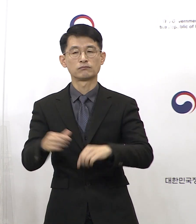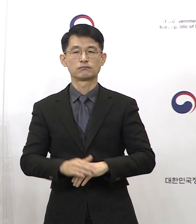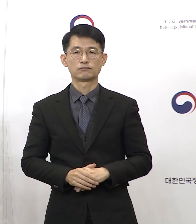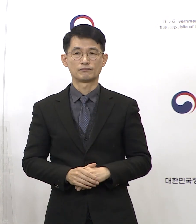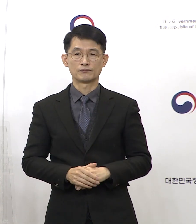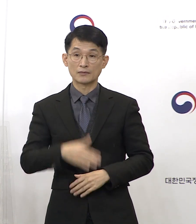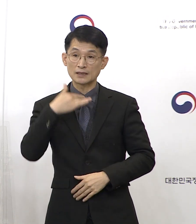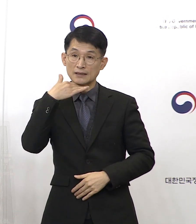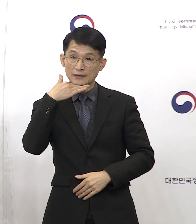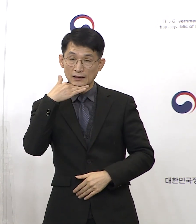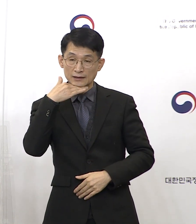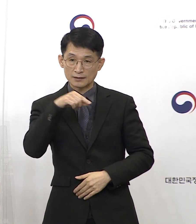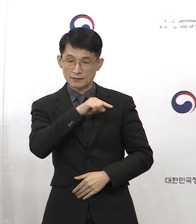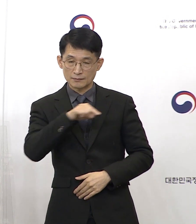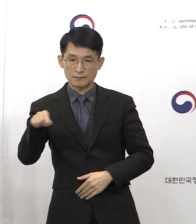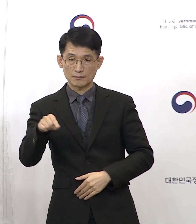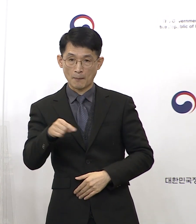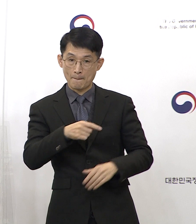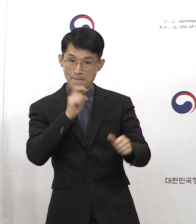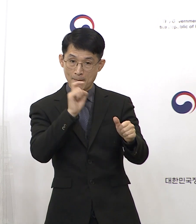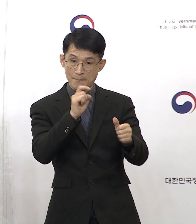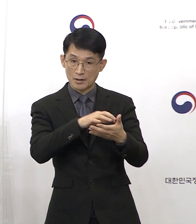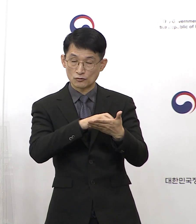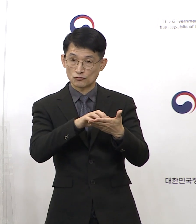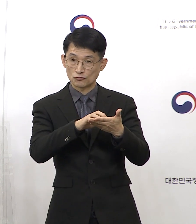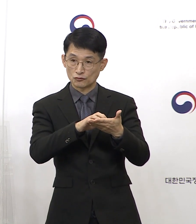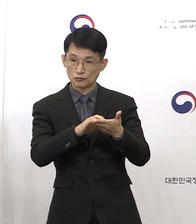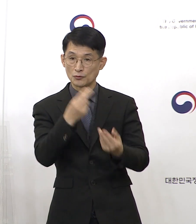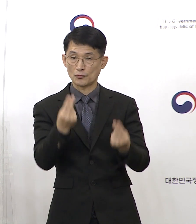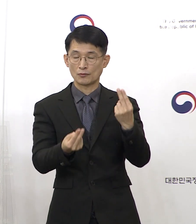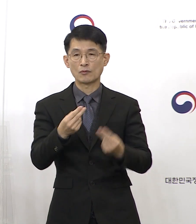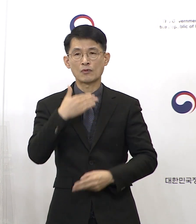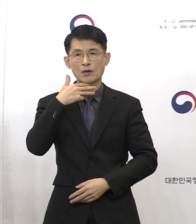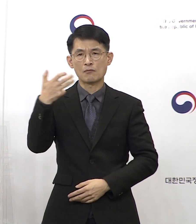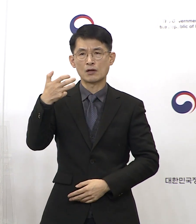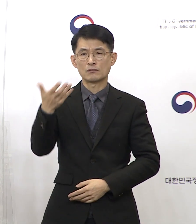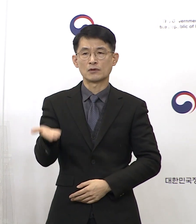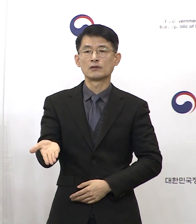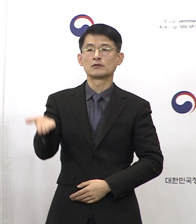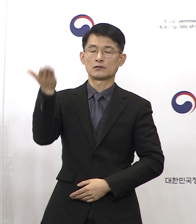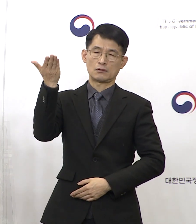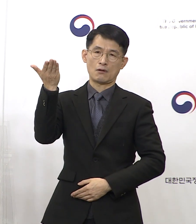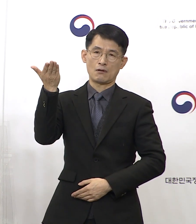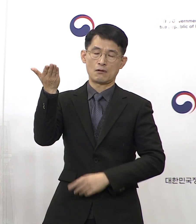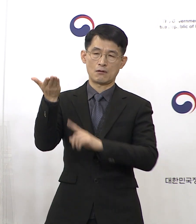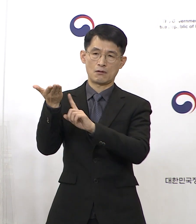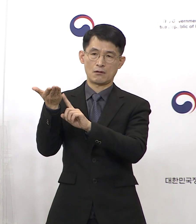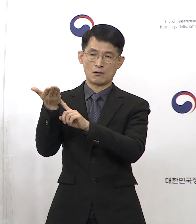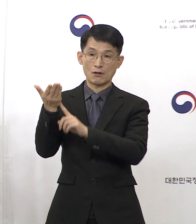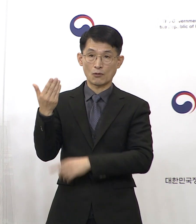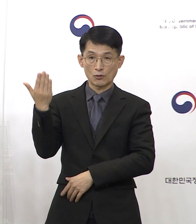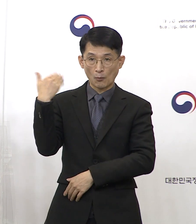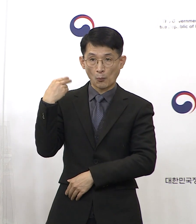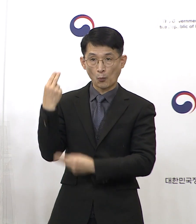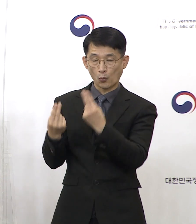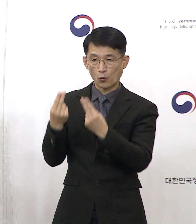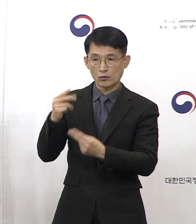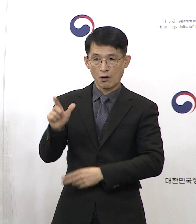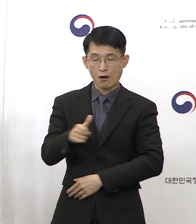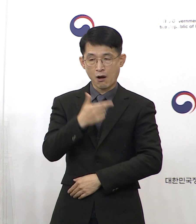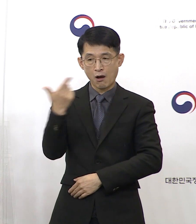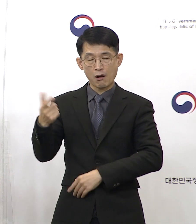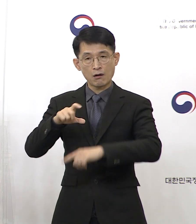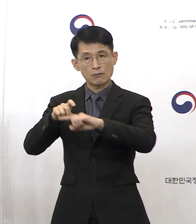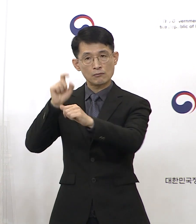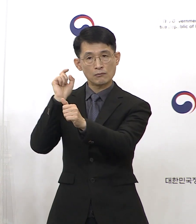연령대별 발생률을 살펴보면 80대 이상의 연령대에서 전주 대비 일평균